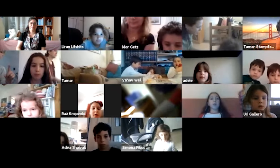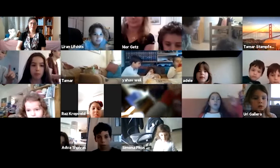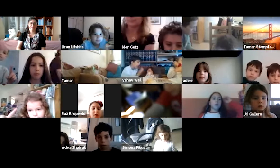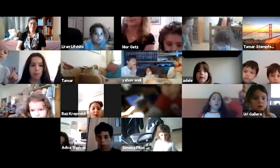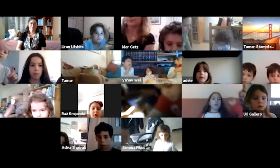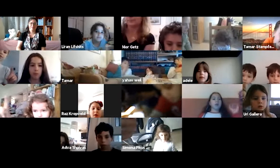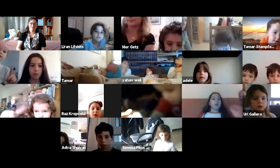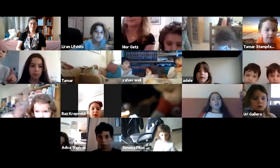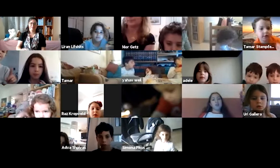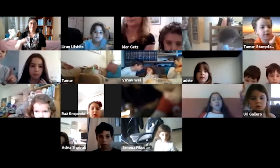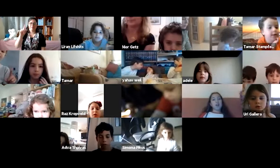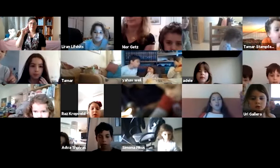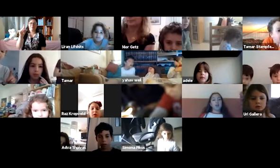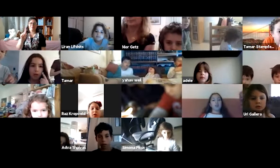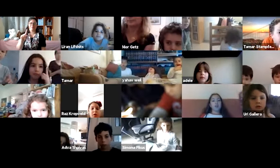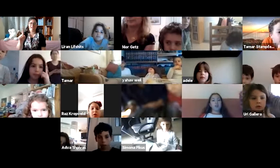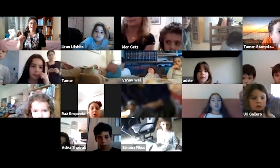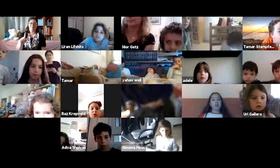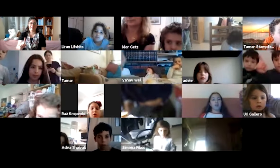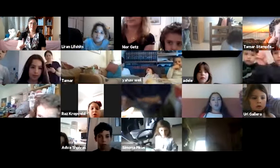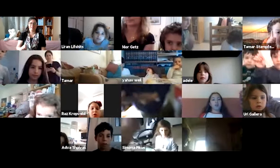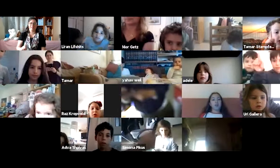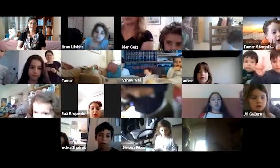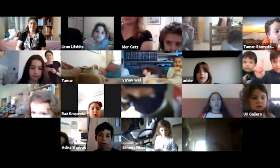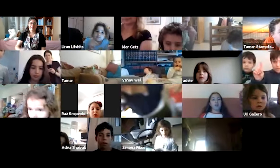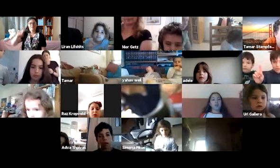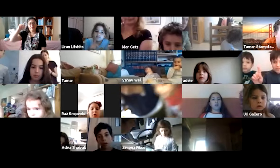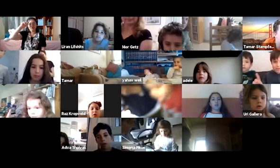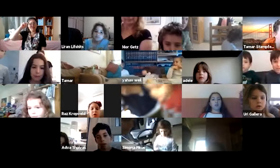מי... מצוין. מי... יודע.